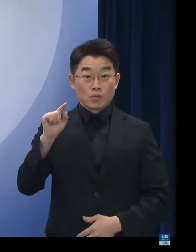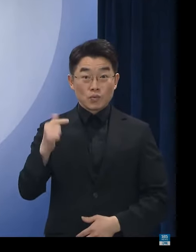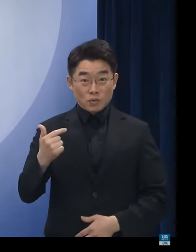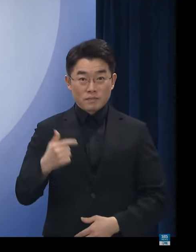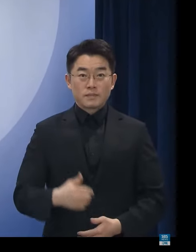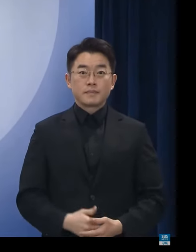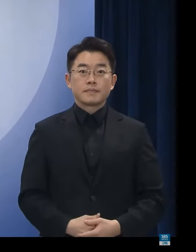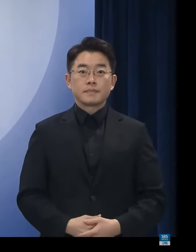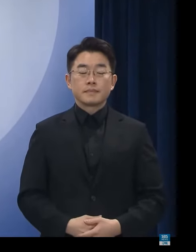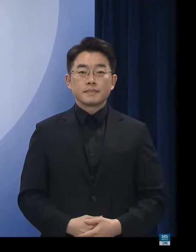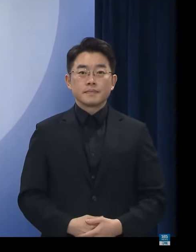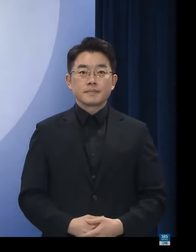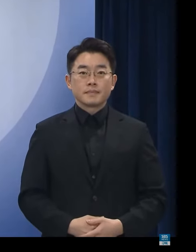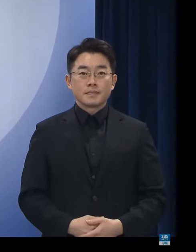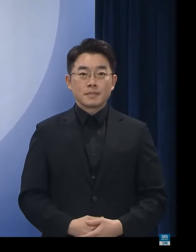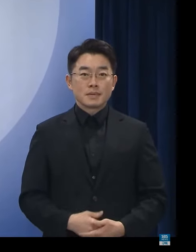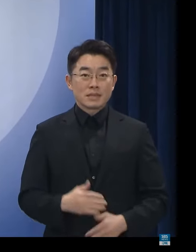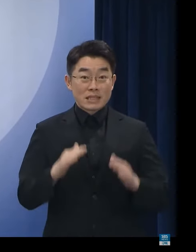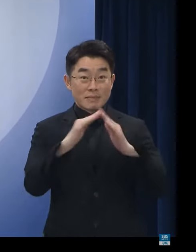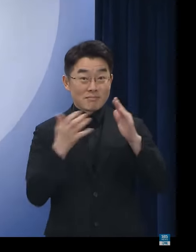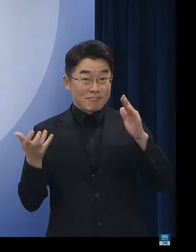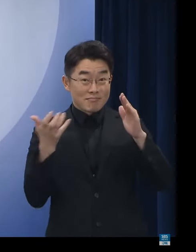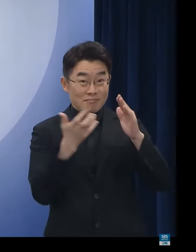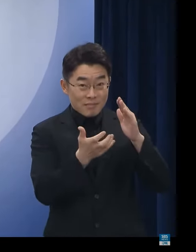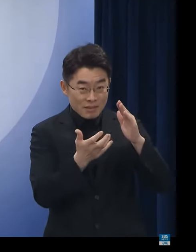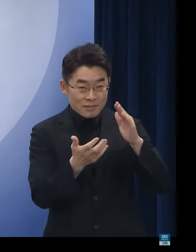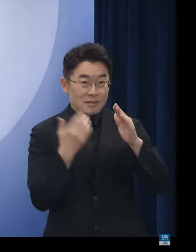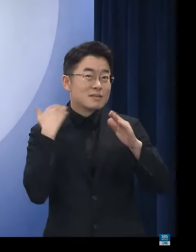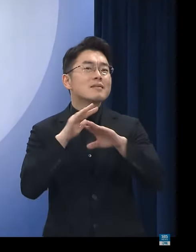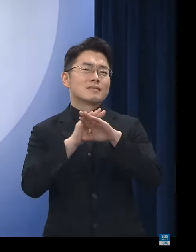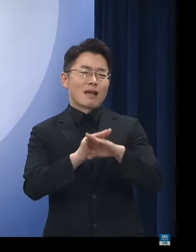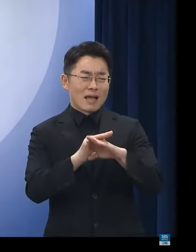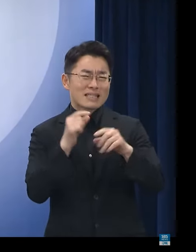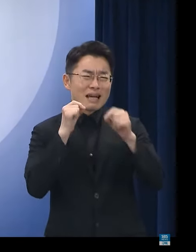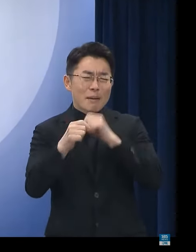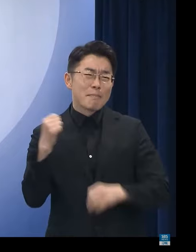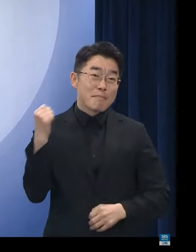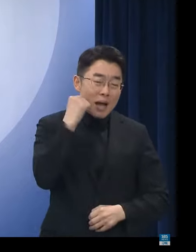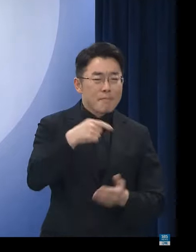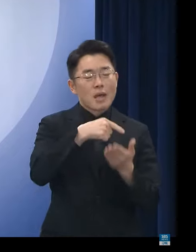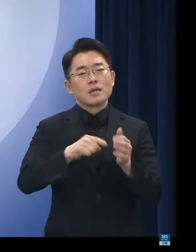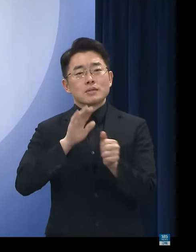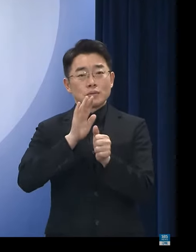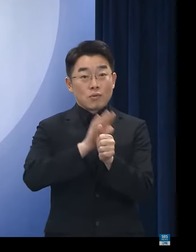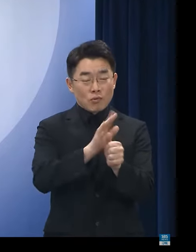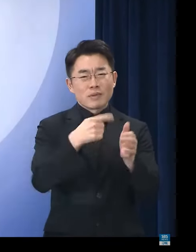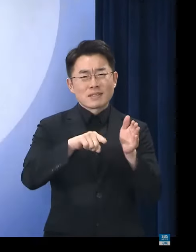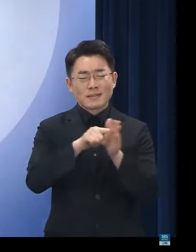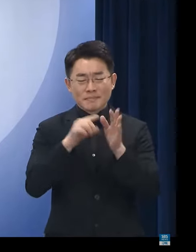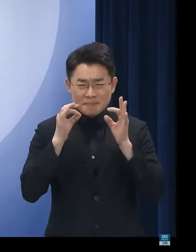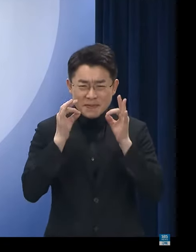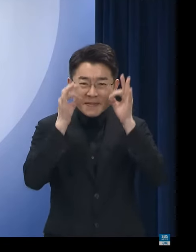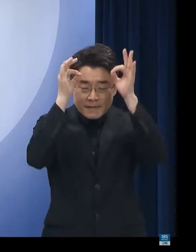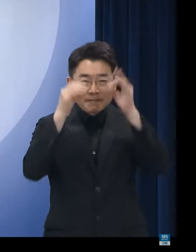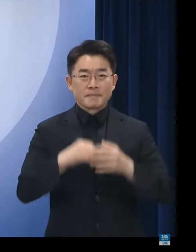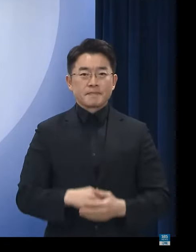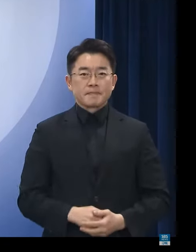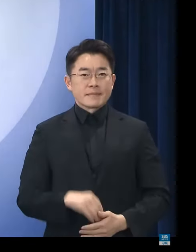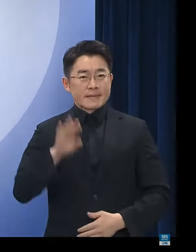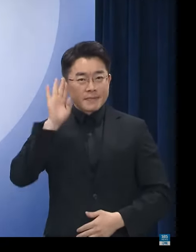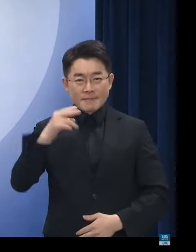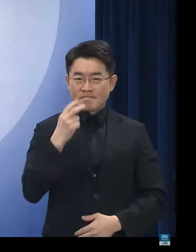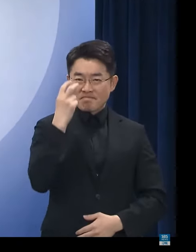오늘 정부는 전세사기 근절과 피해자들의 피해 회복을 위해서 모든 역량을 결집해서 엄정한